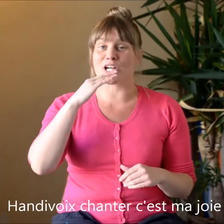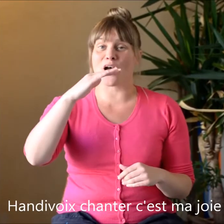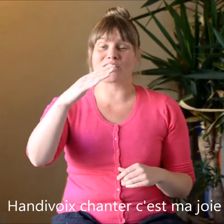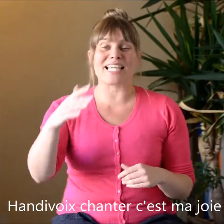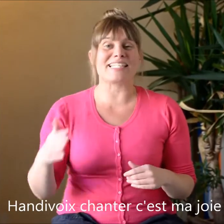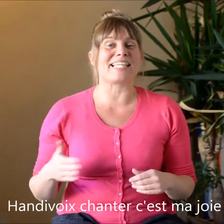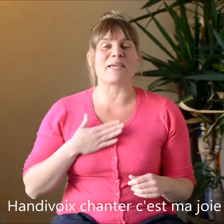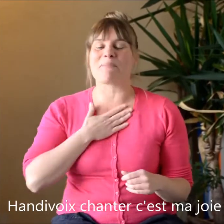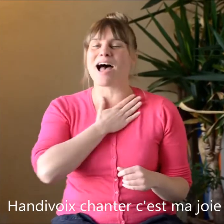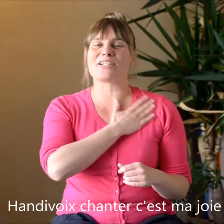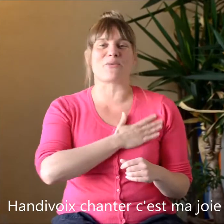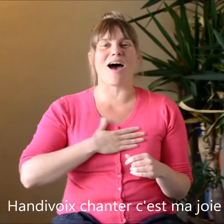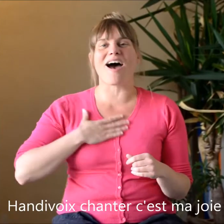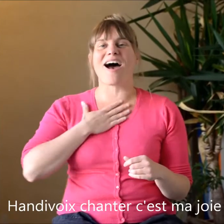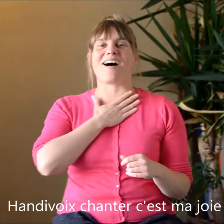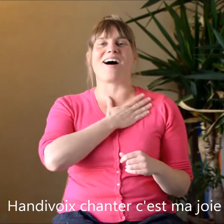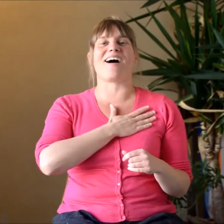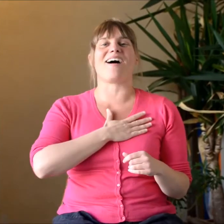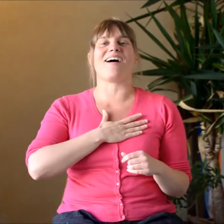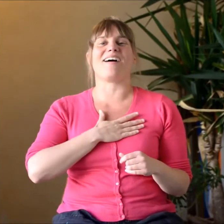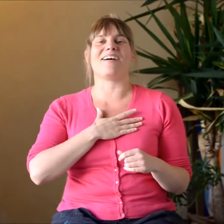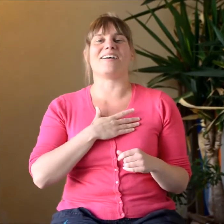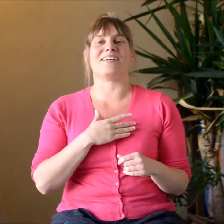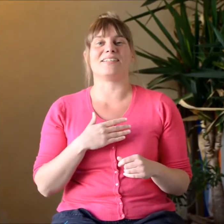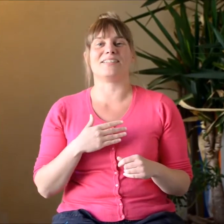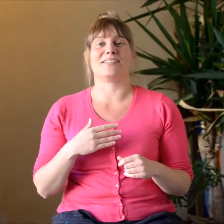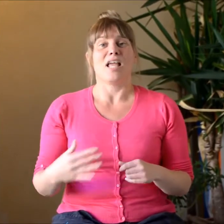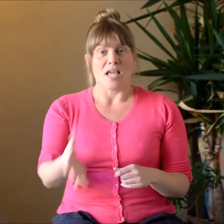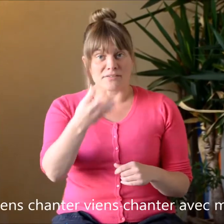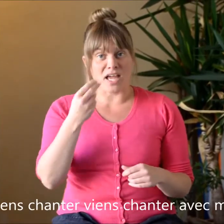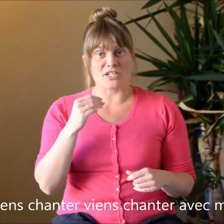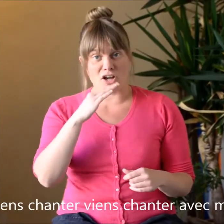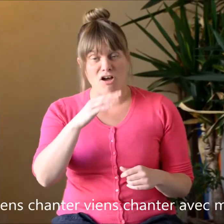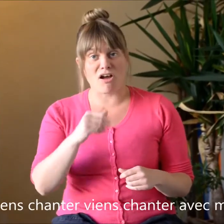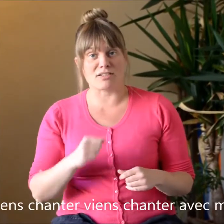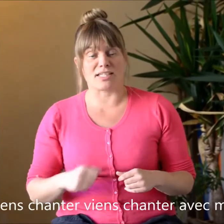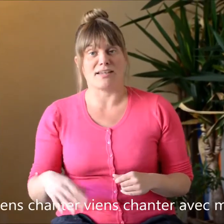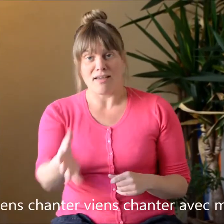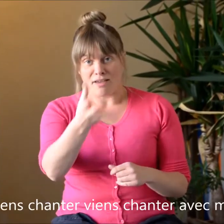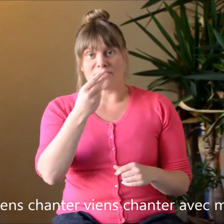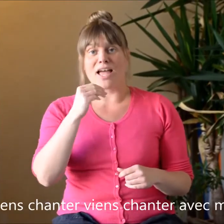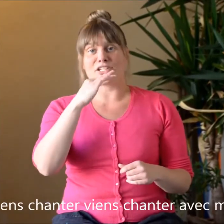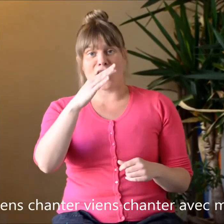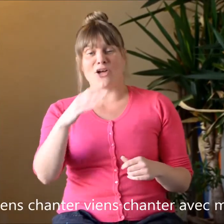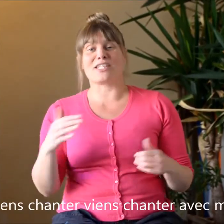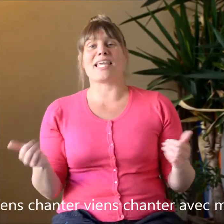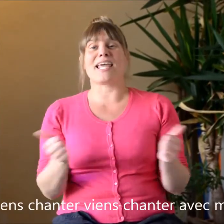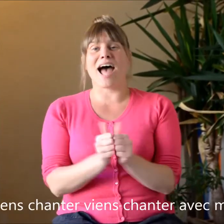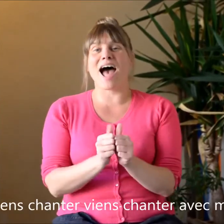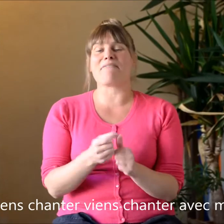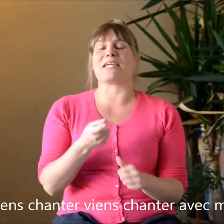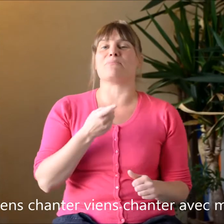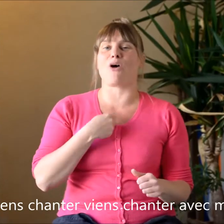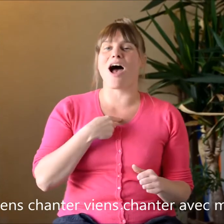chanter c'est ma joie Viens chanter, viens chanter avec moi